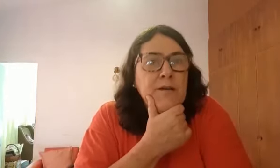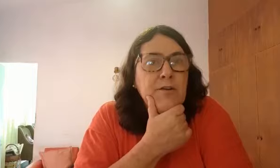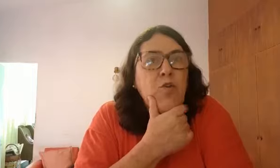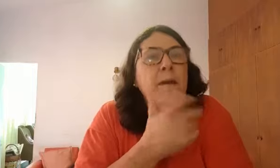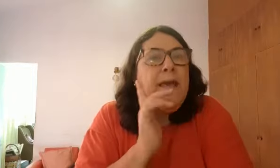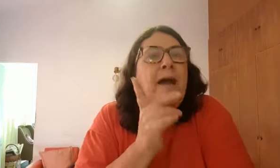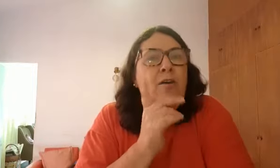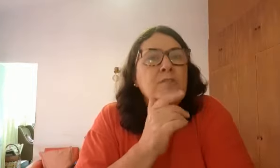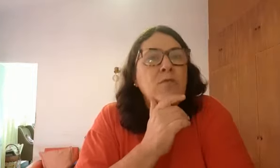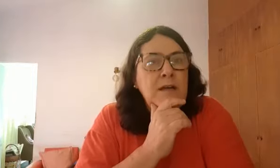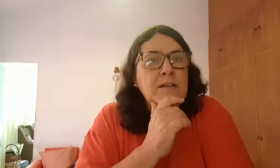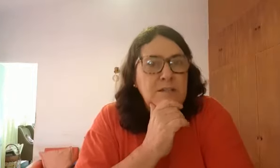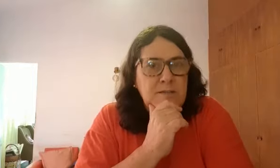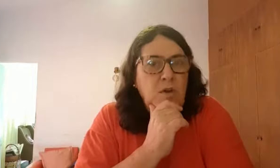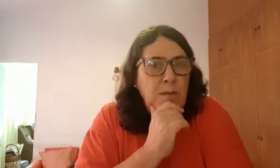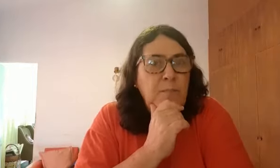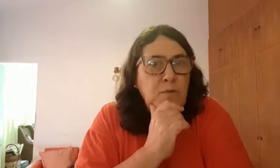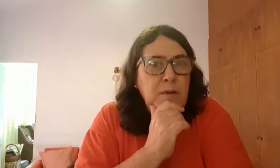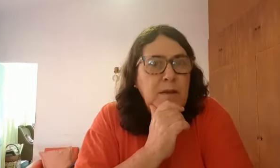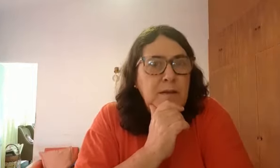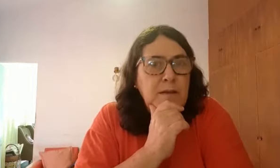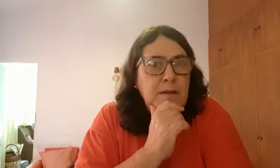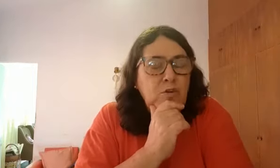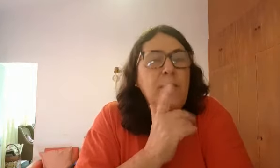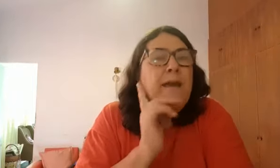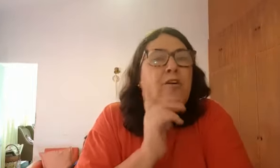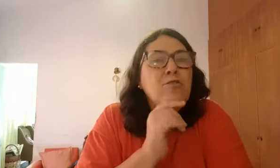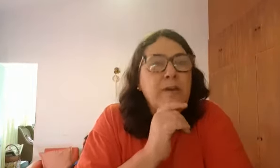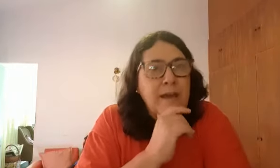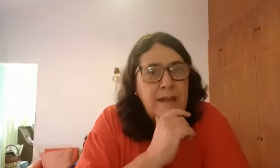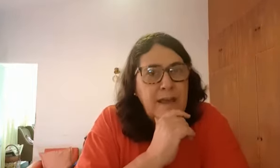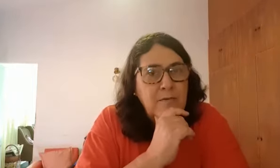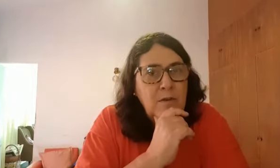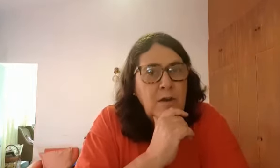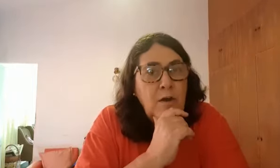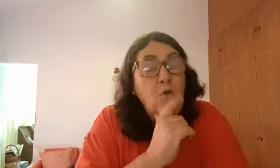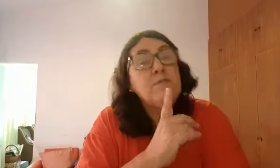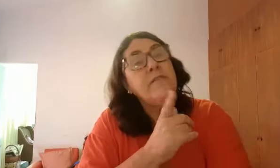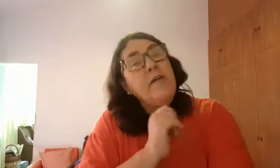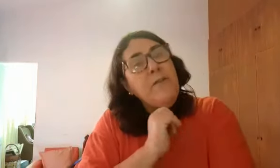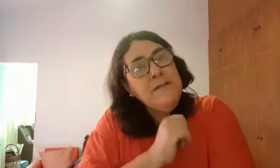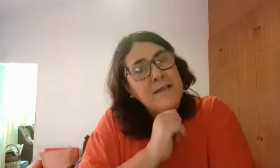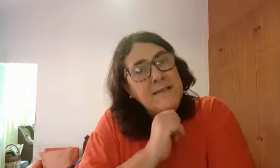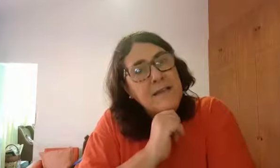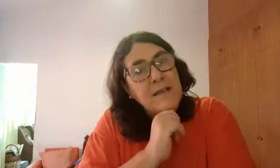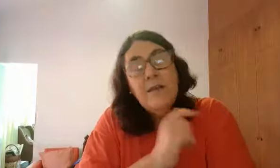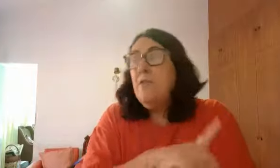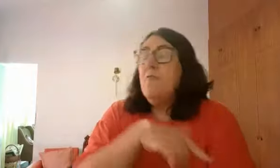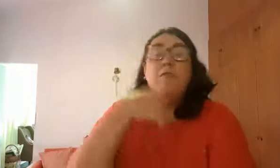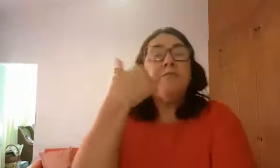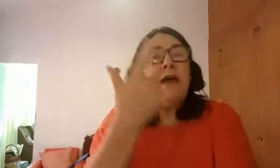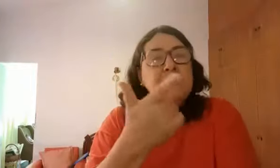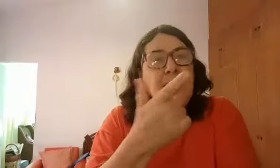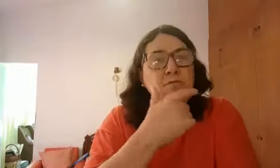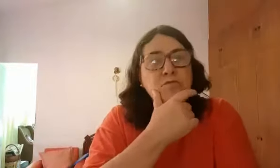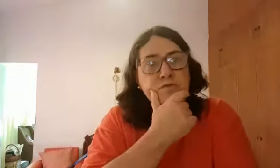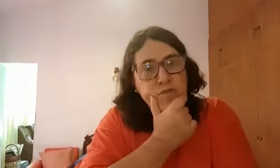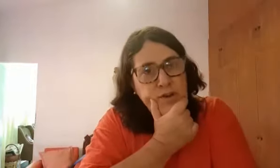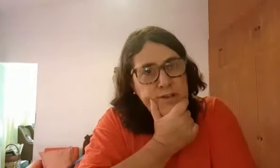Como é que é a hora do lanche na escola pública? Como é que a hora do recreio? Ou você vai fazer assim, vão 10 alunos hoje,